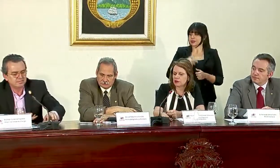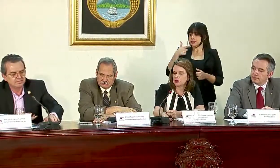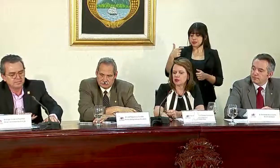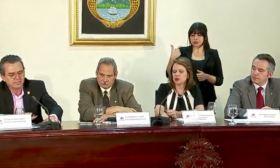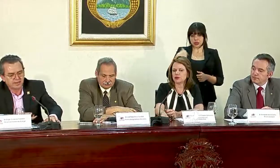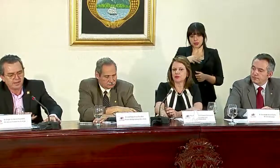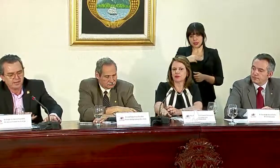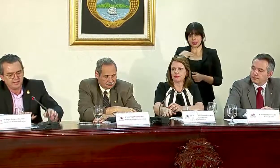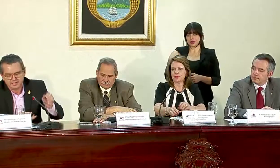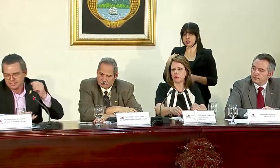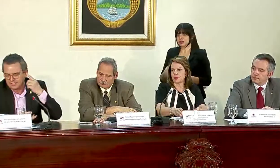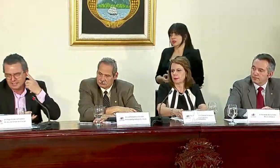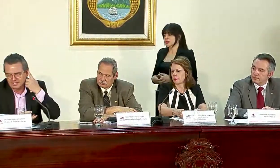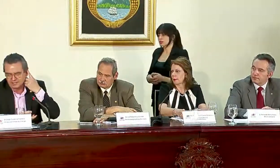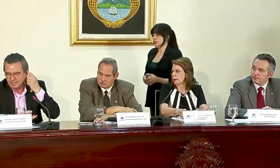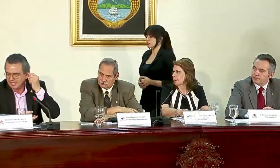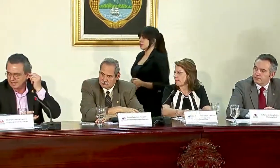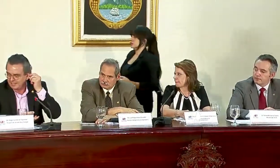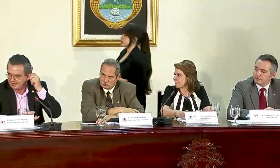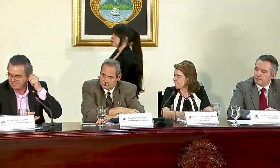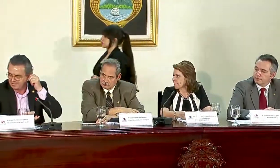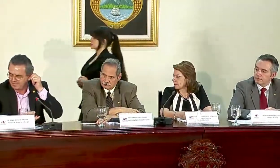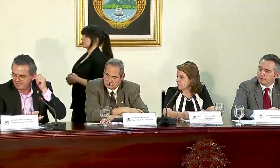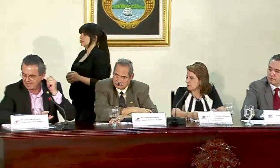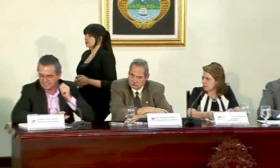palabra al señor ministro. Sí, Carlos,